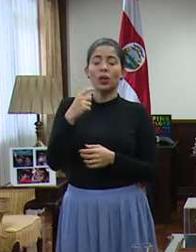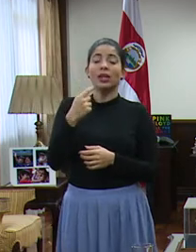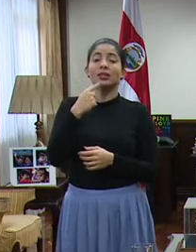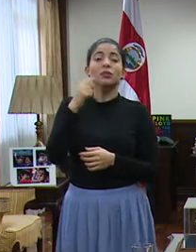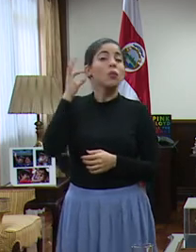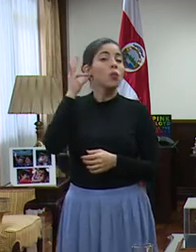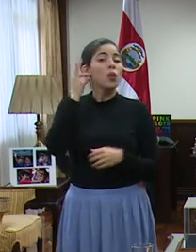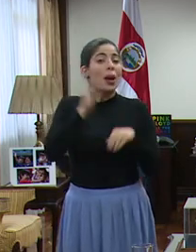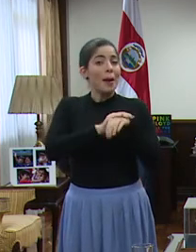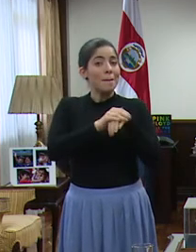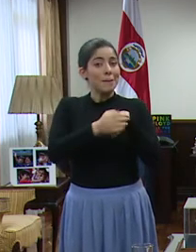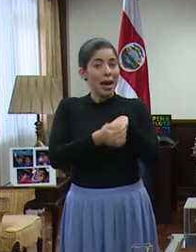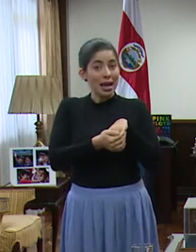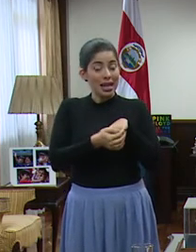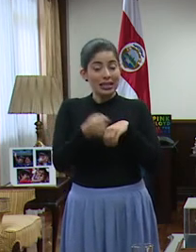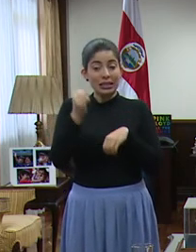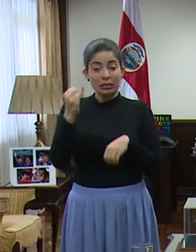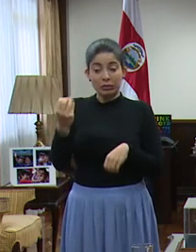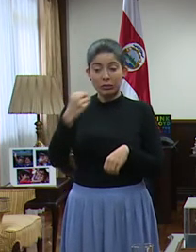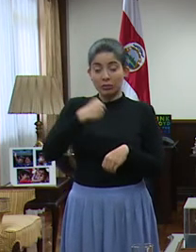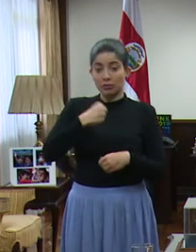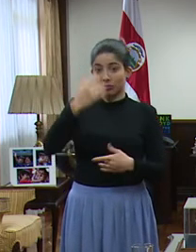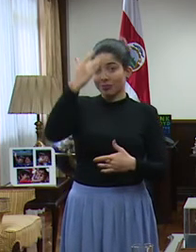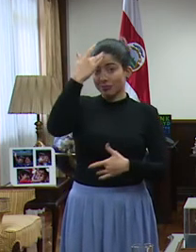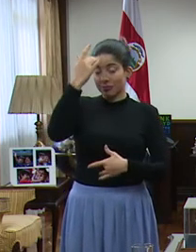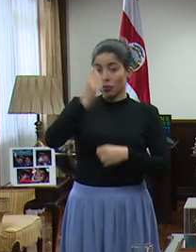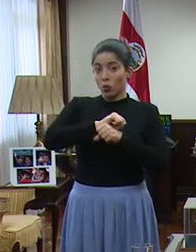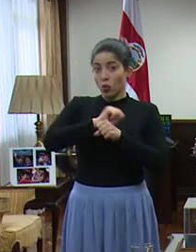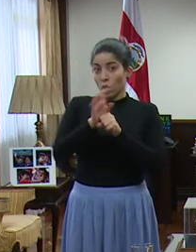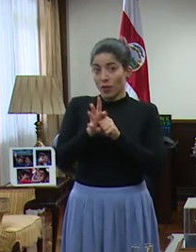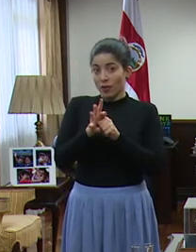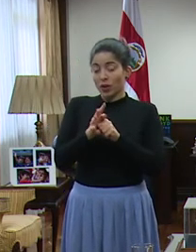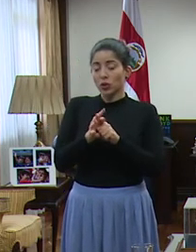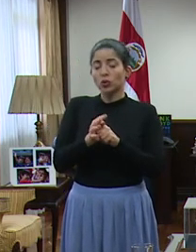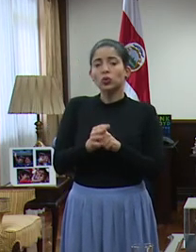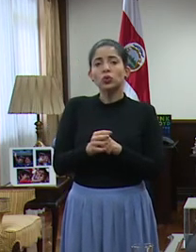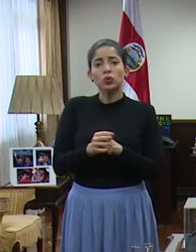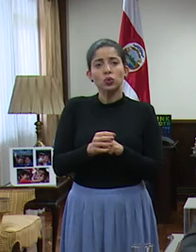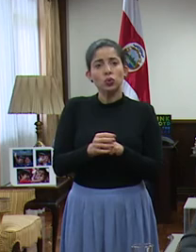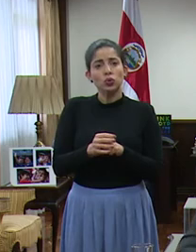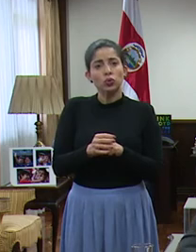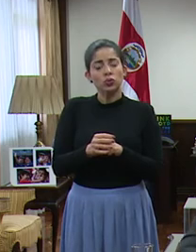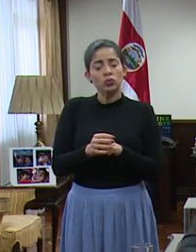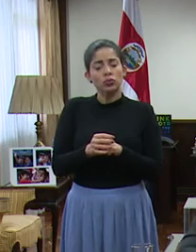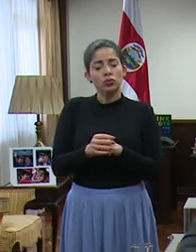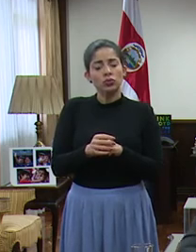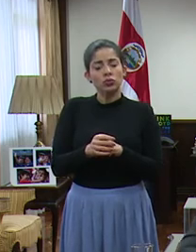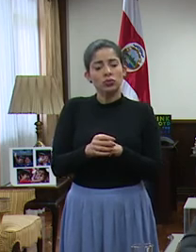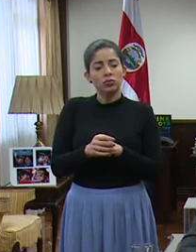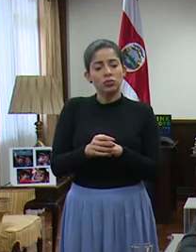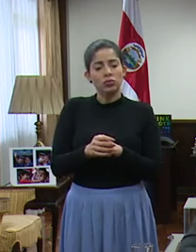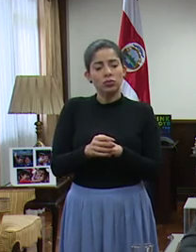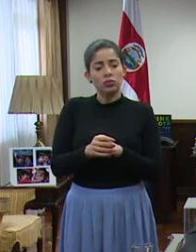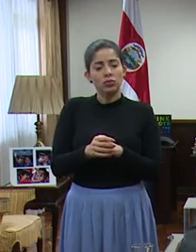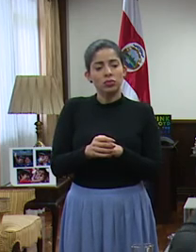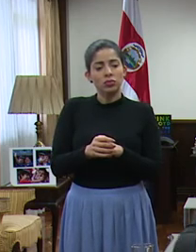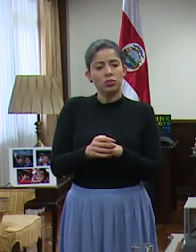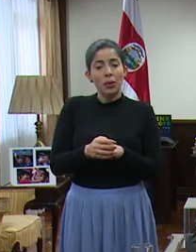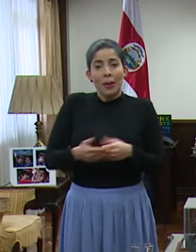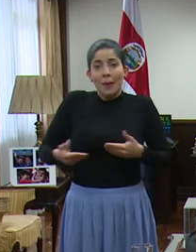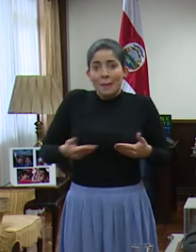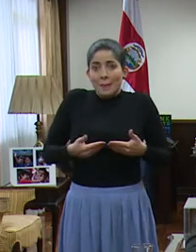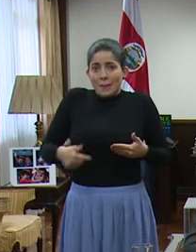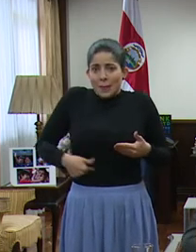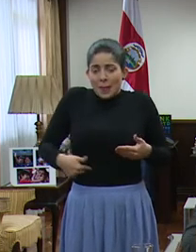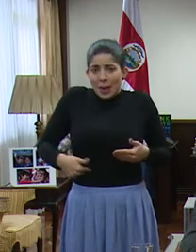caso de mujeres embarazadas que se contagian por coronavirus que si el bebé